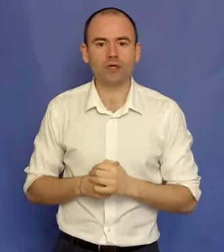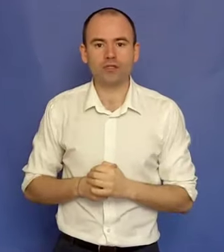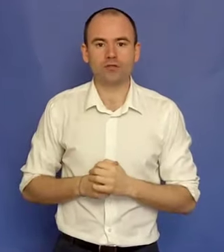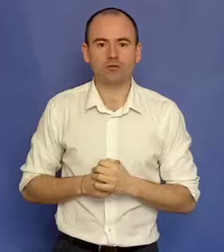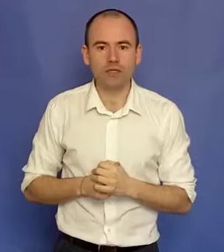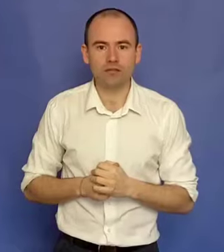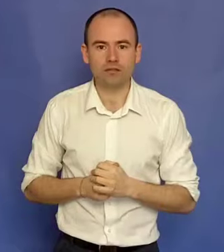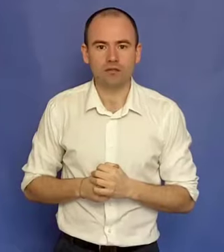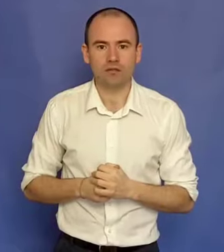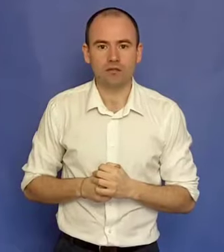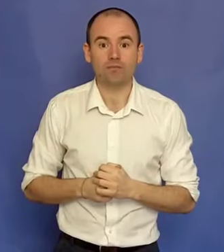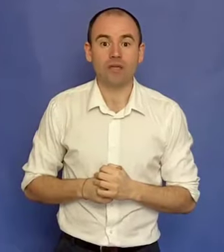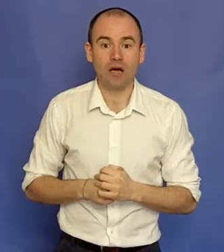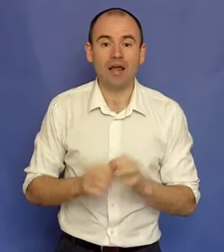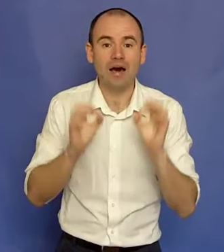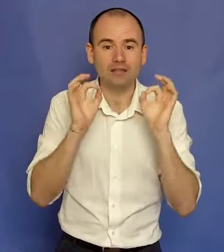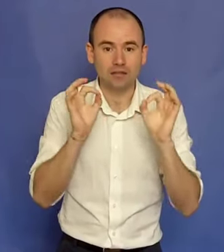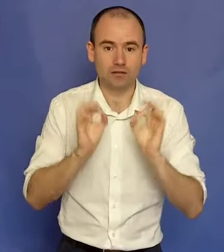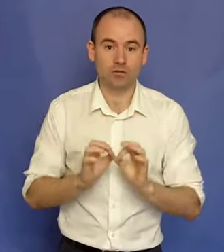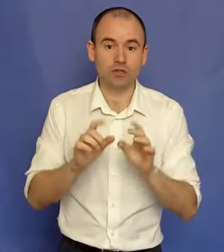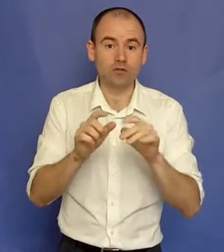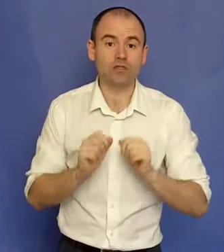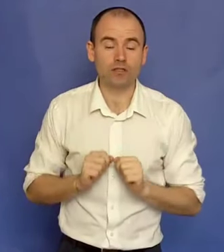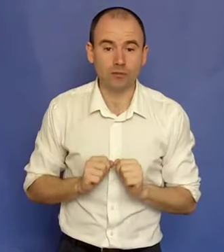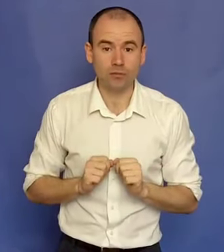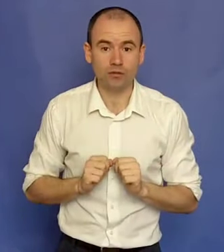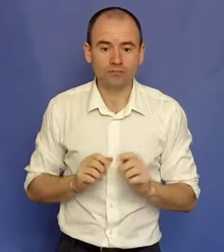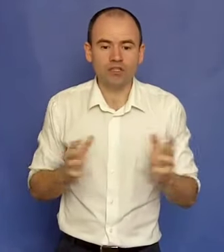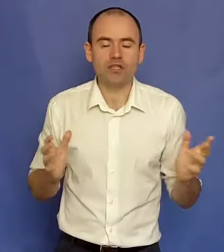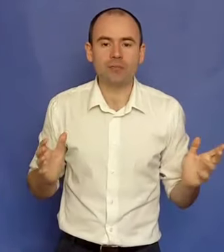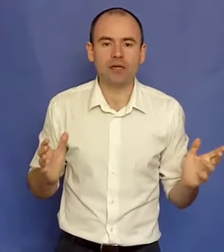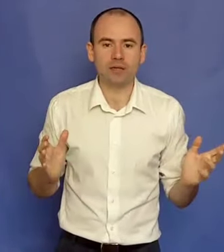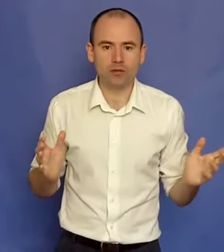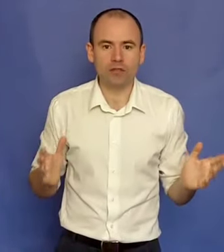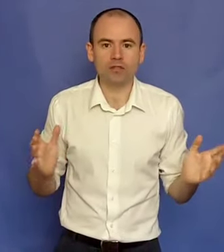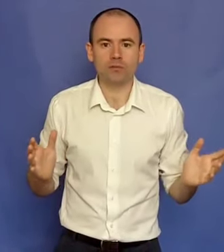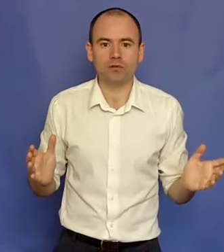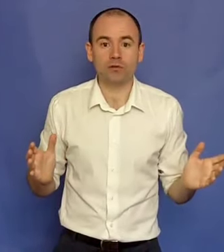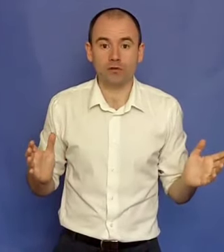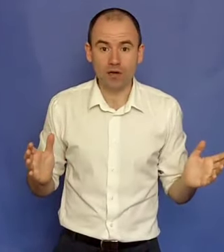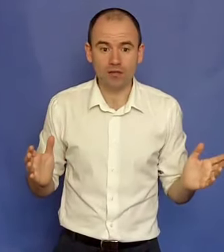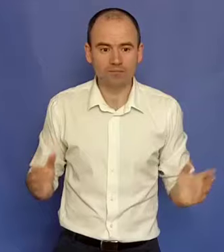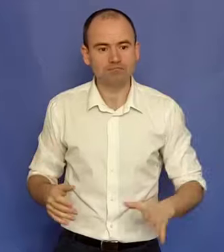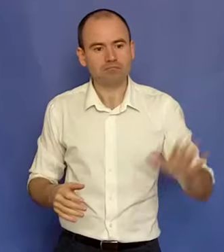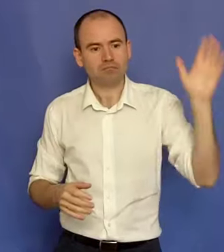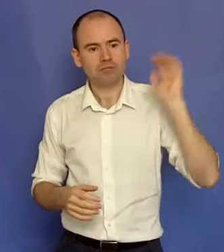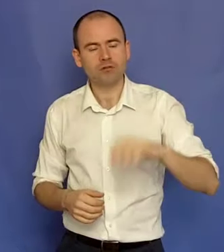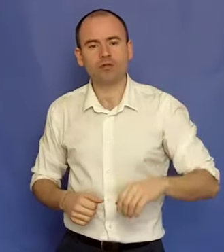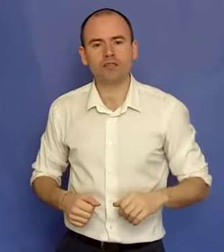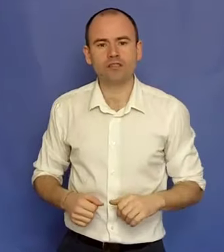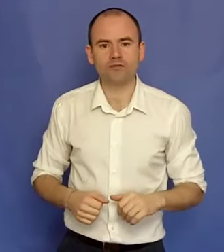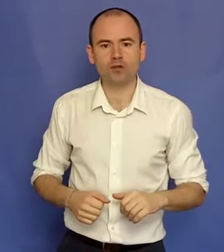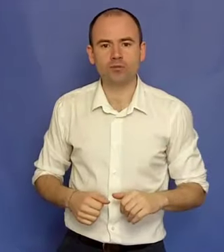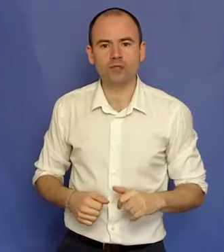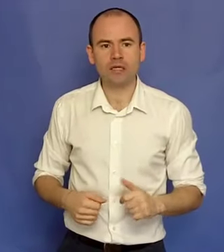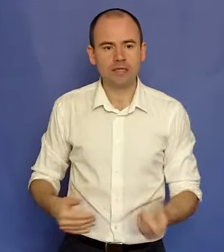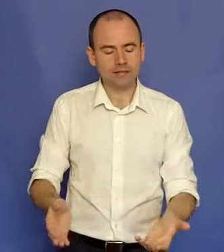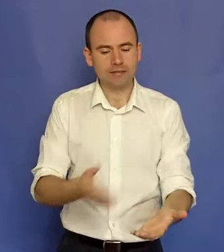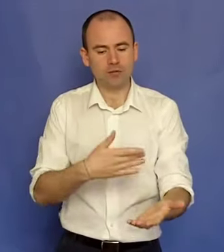colegi studenți. La asta trebuie să te uiți, dacă tu ești la început. Greșea la pe care m-a ajutat începătorilor, fac, îți uita la Steve Jobs și zic,